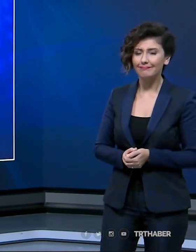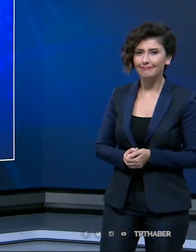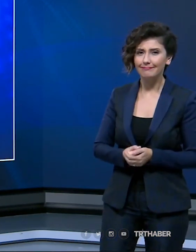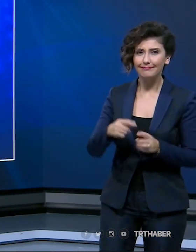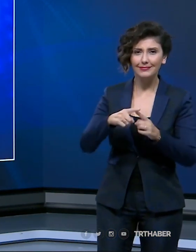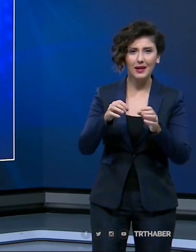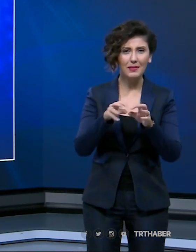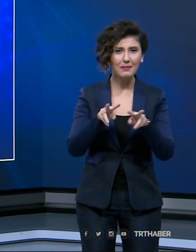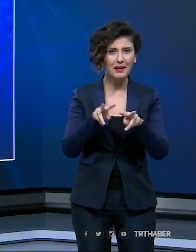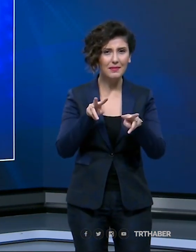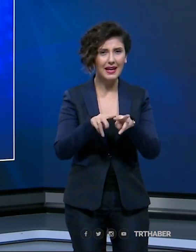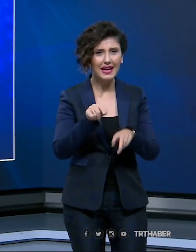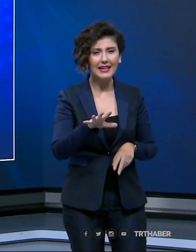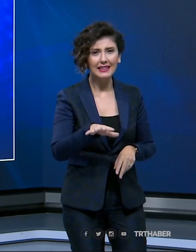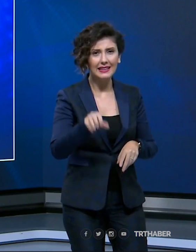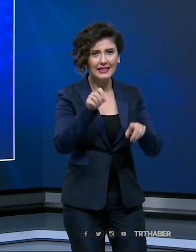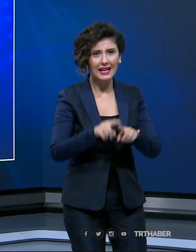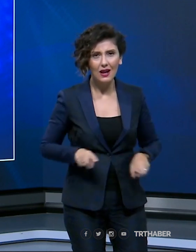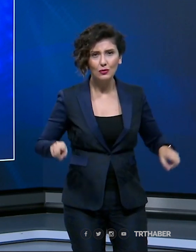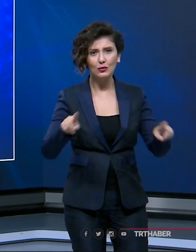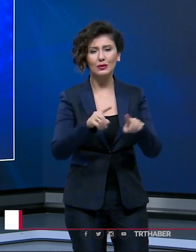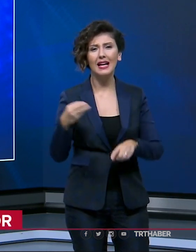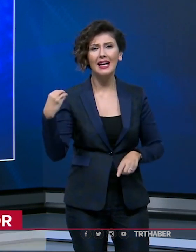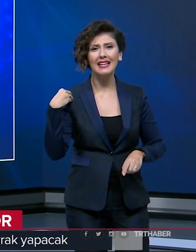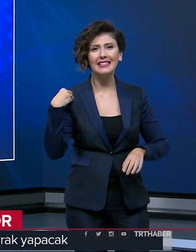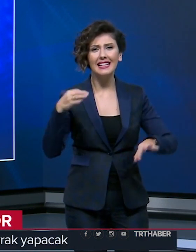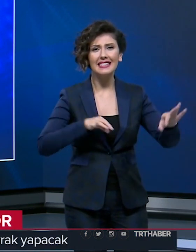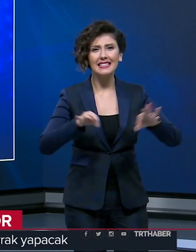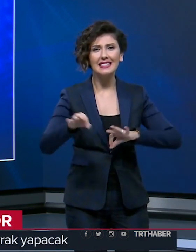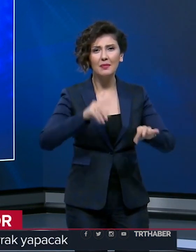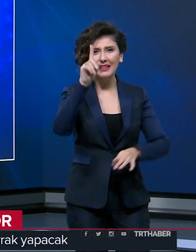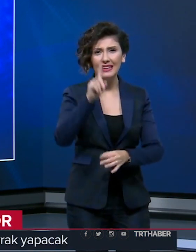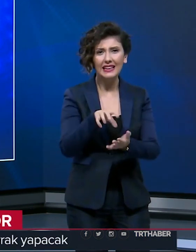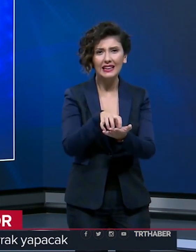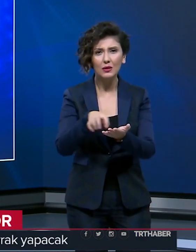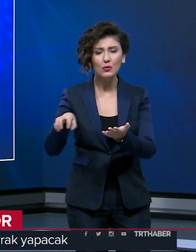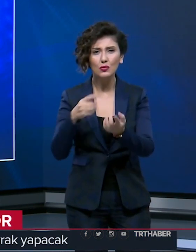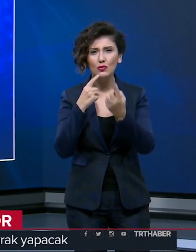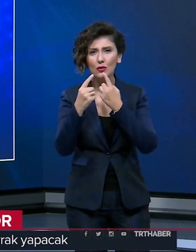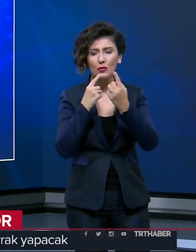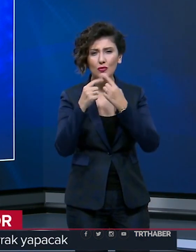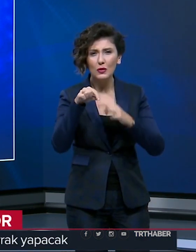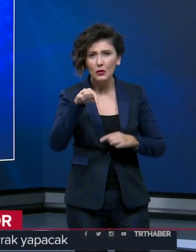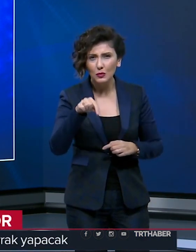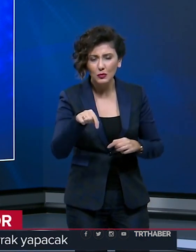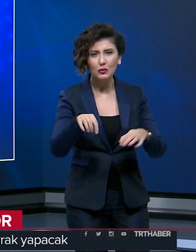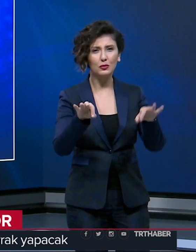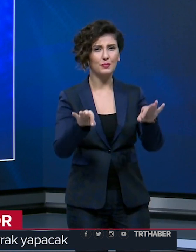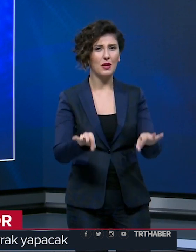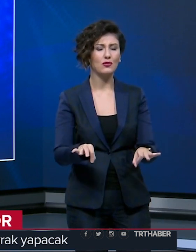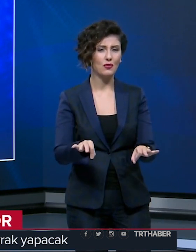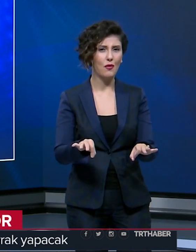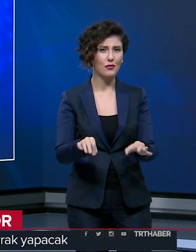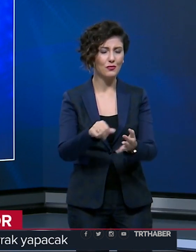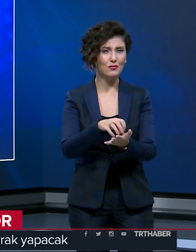Türkiye Büyük Millet Meclisi Genel Kurulu'nda yeni sistemin ilk bütçe görüşmeleri